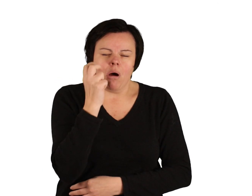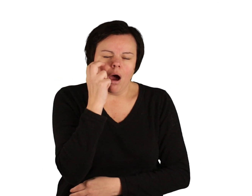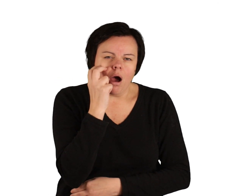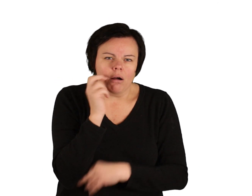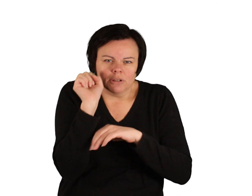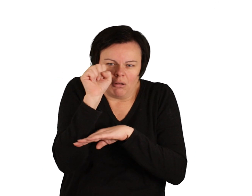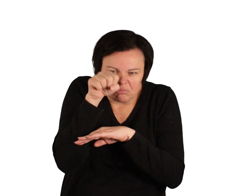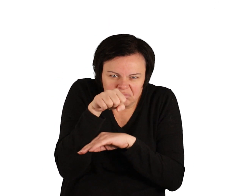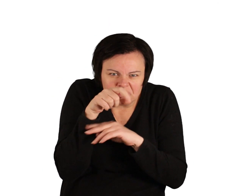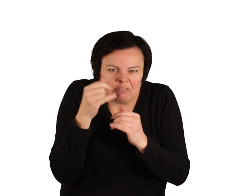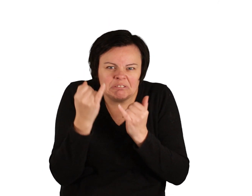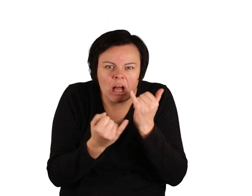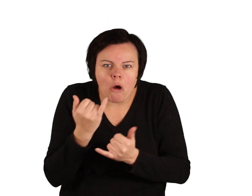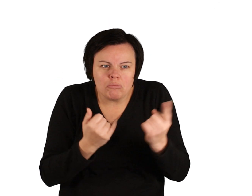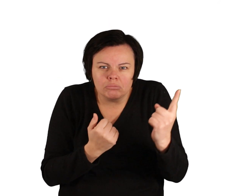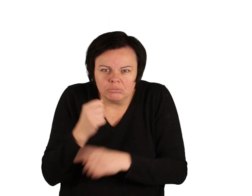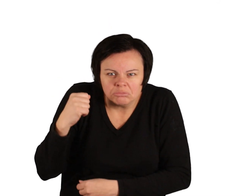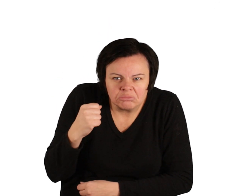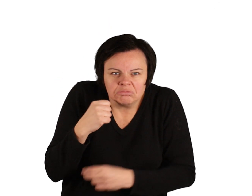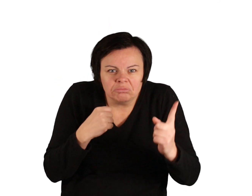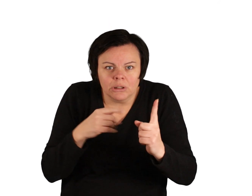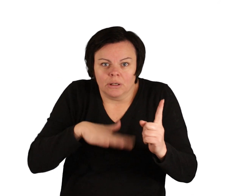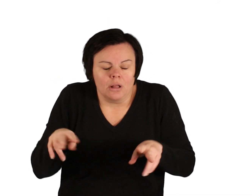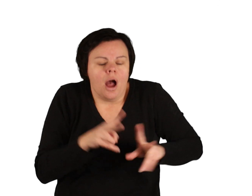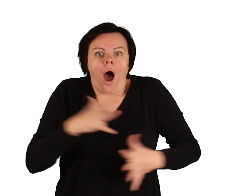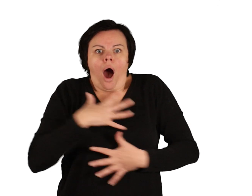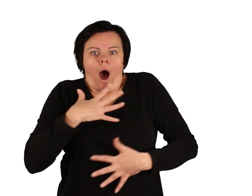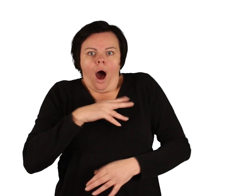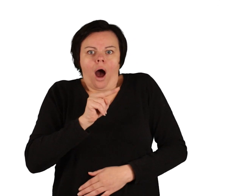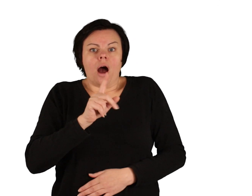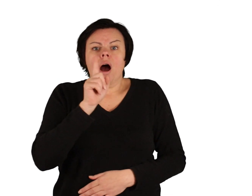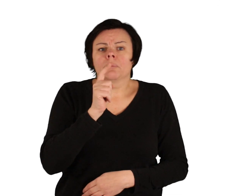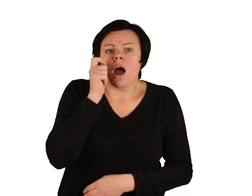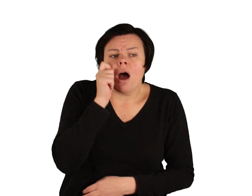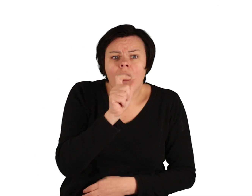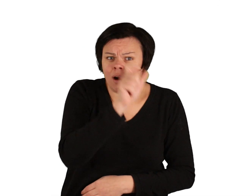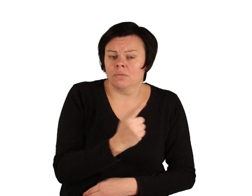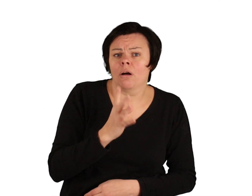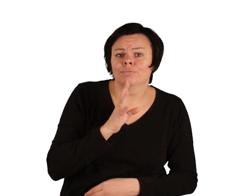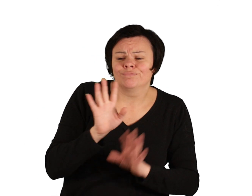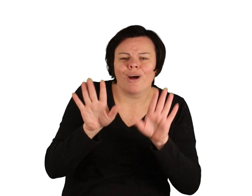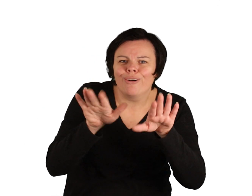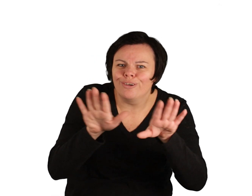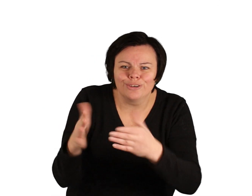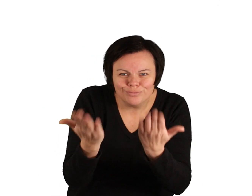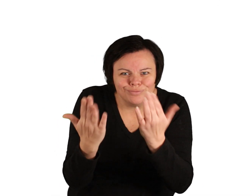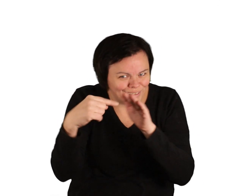uraltes, gekrümmtes Weiblein trat heraus. Die Kinder erschraken sehr, aber die Alte sprach,